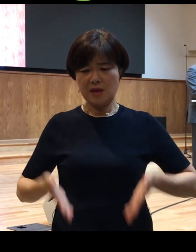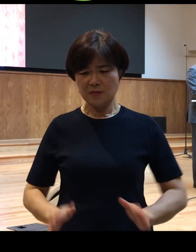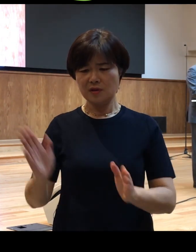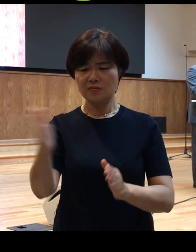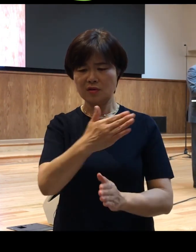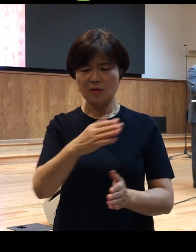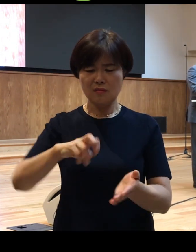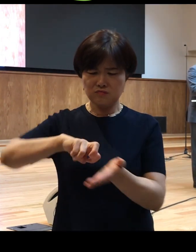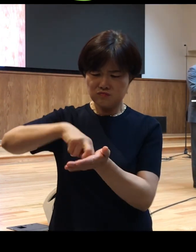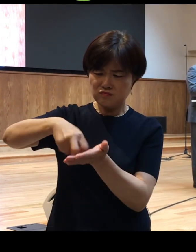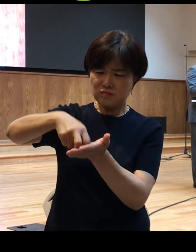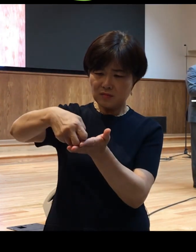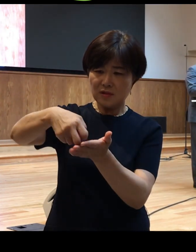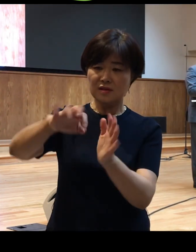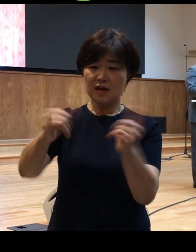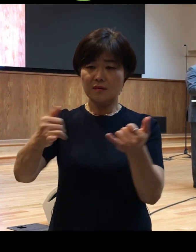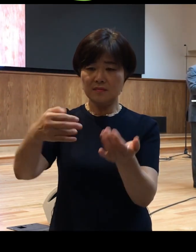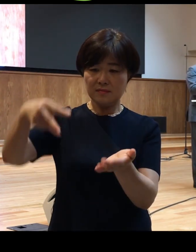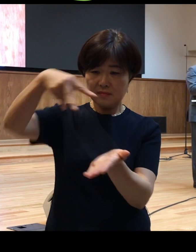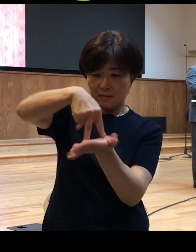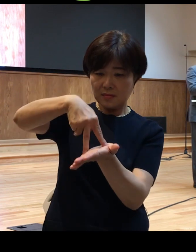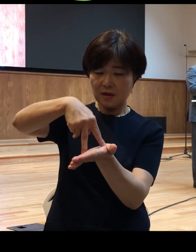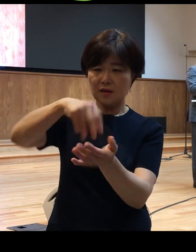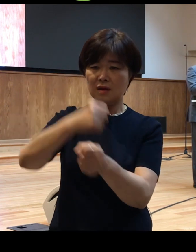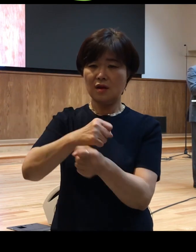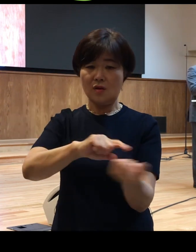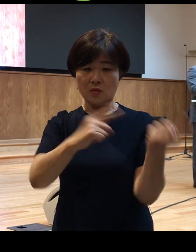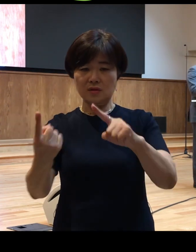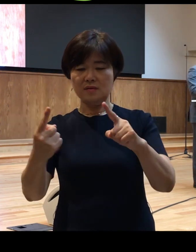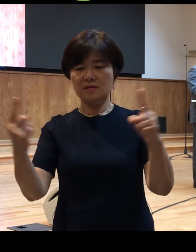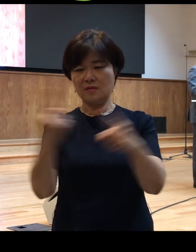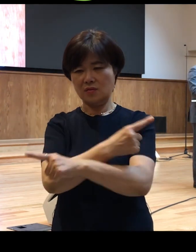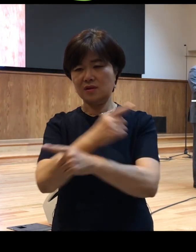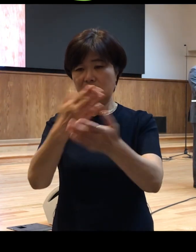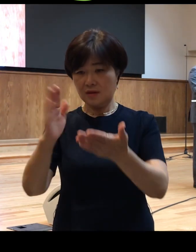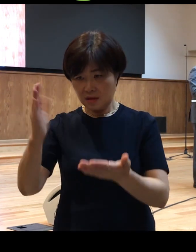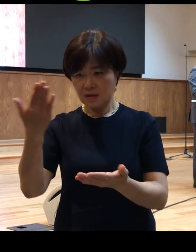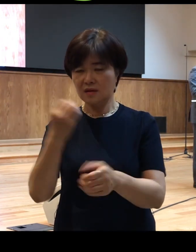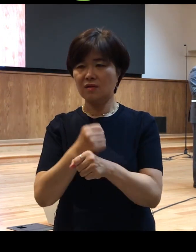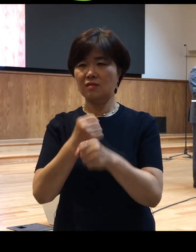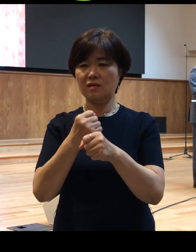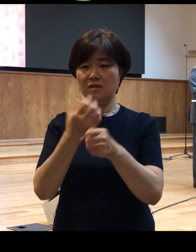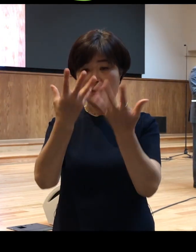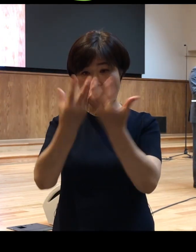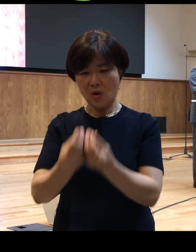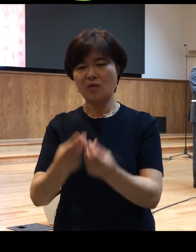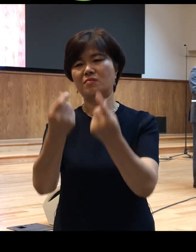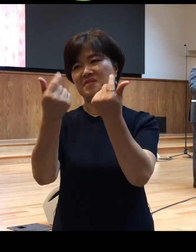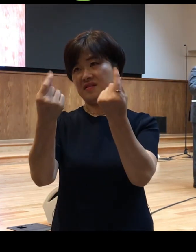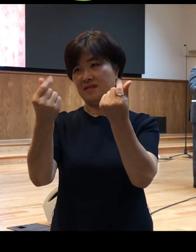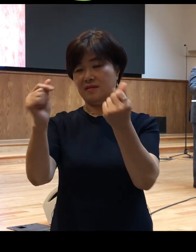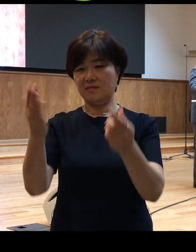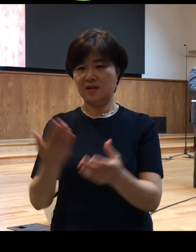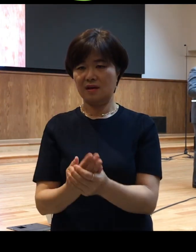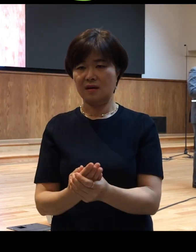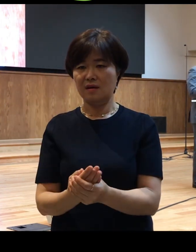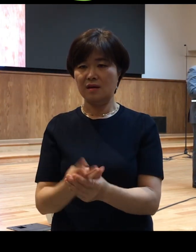베드로의 사역과 아주 흡사한 내용을 담고 있음을 우리가 알 수 있습니다 그럼 이 두 장면을 비교해 보면